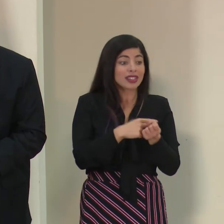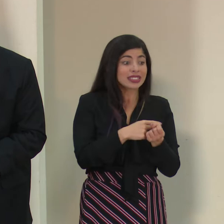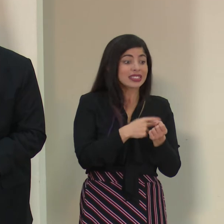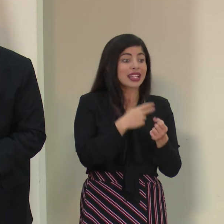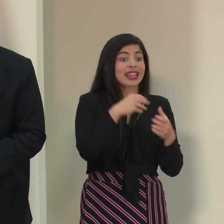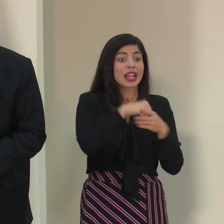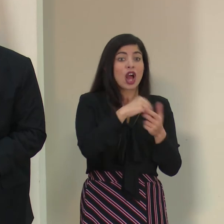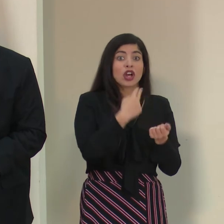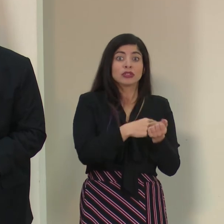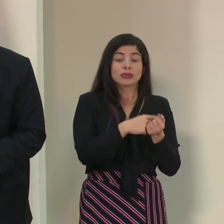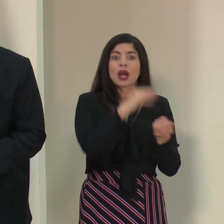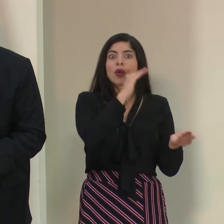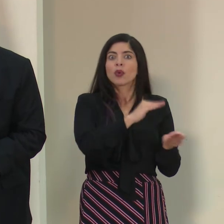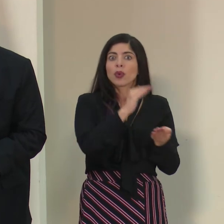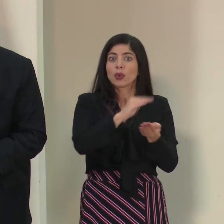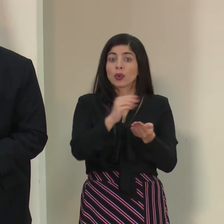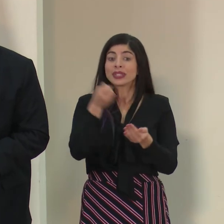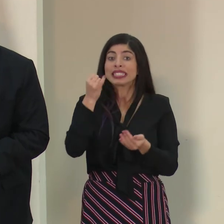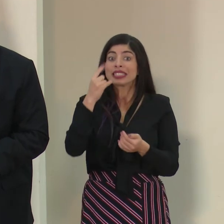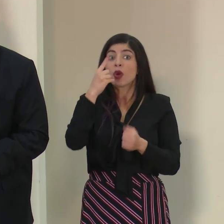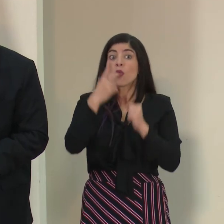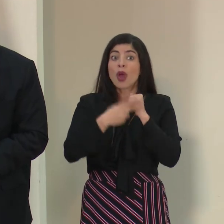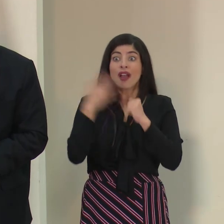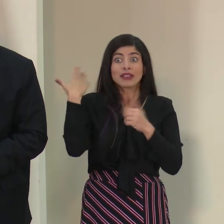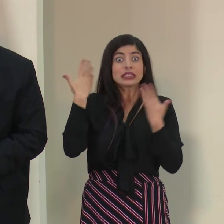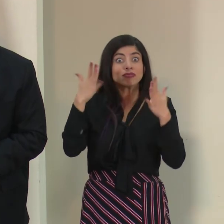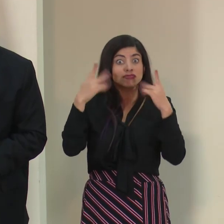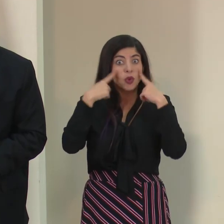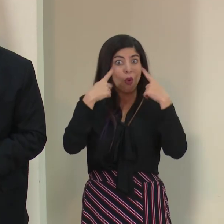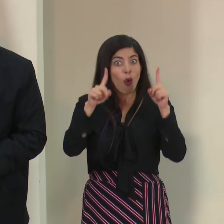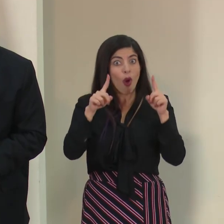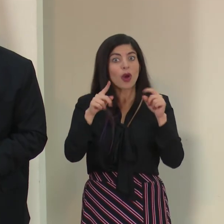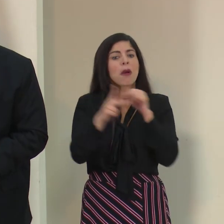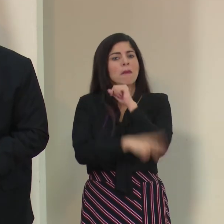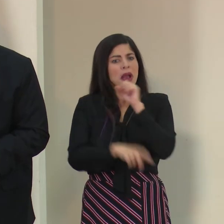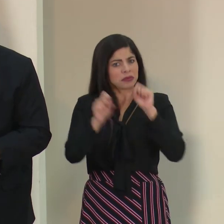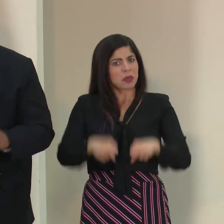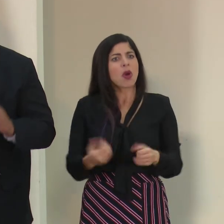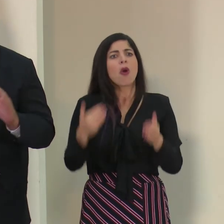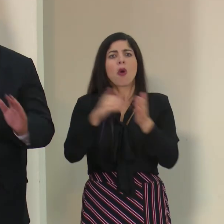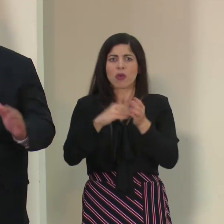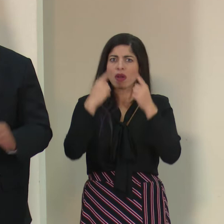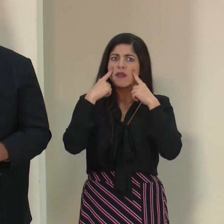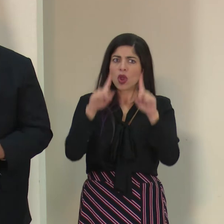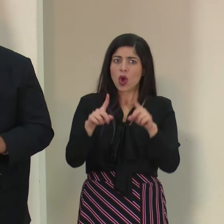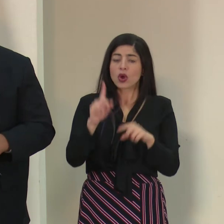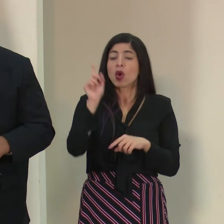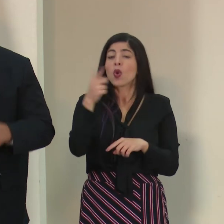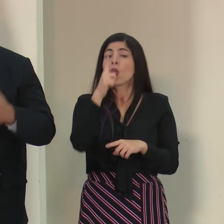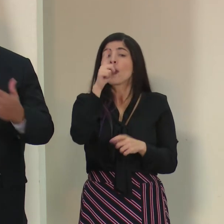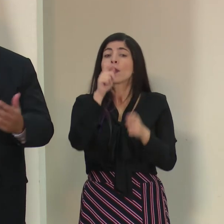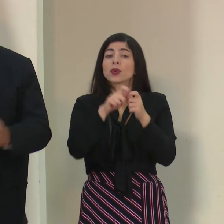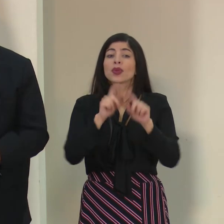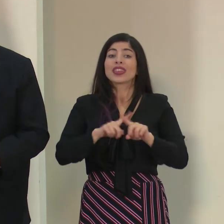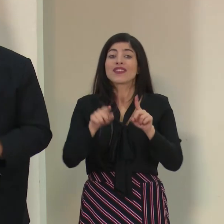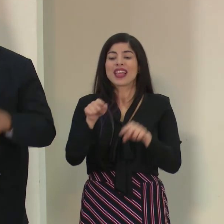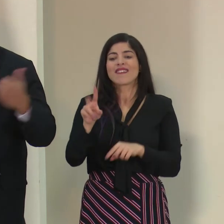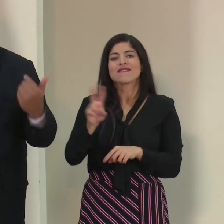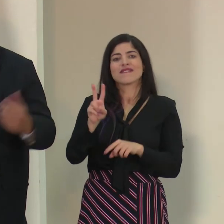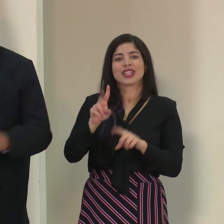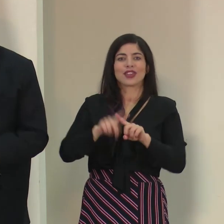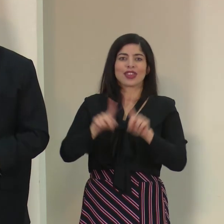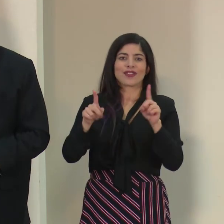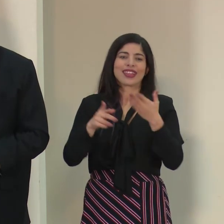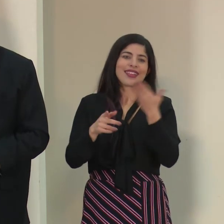extrahospitalarias. Si lo hicimos una vez, lo podemos hacer otra vez como país. Aquí lo único diferente es que es un virus diferente